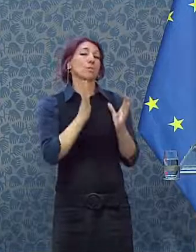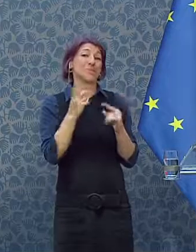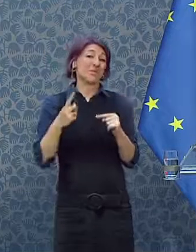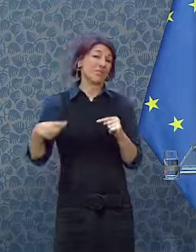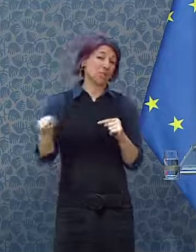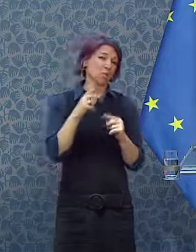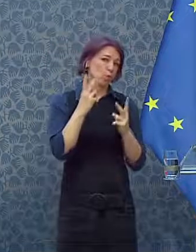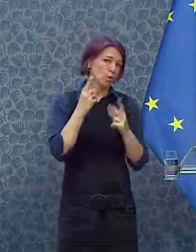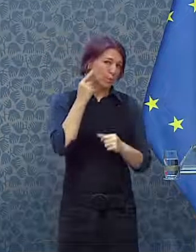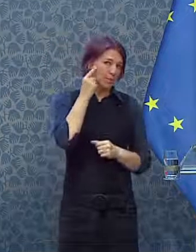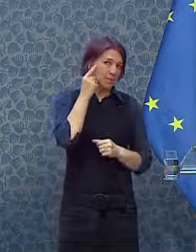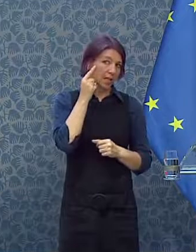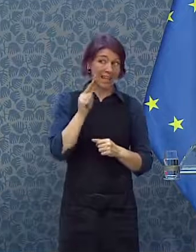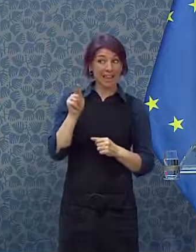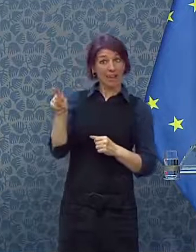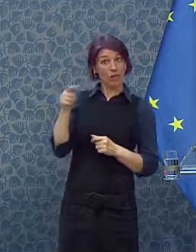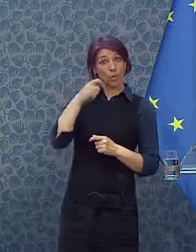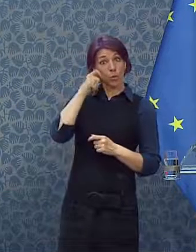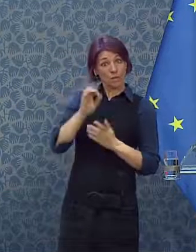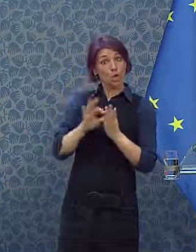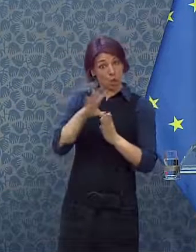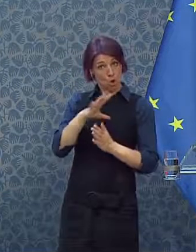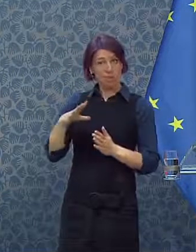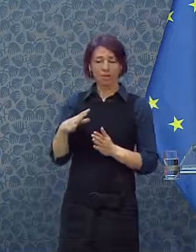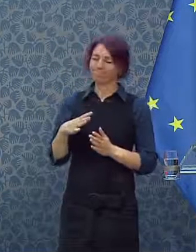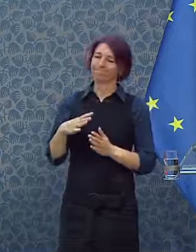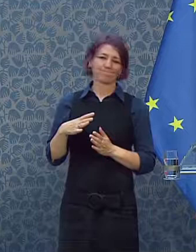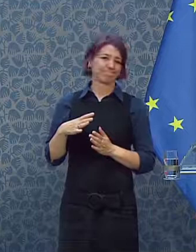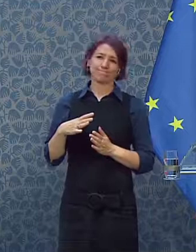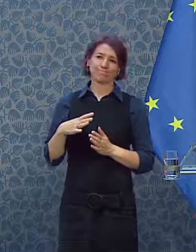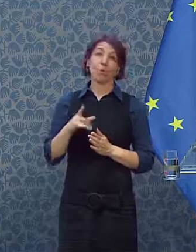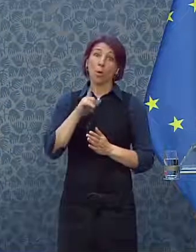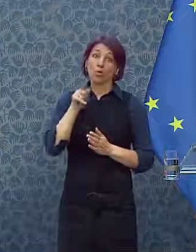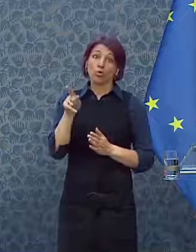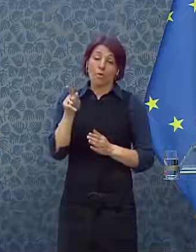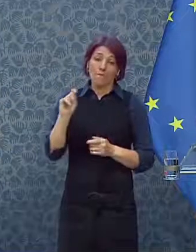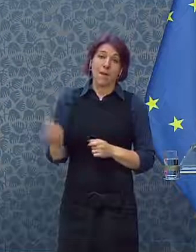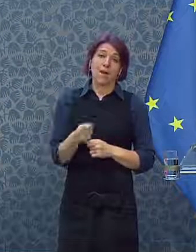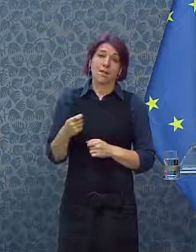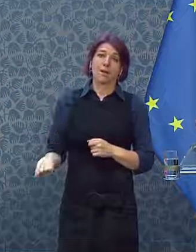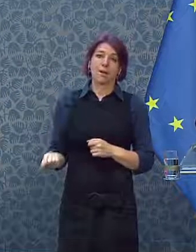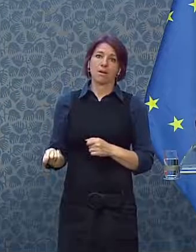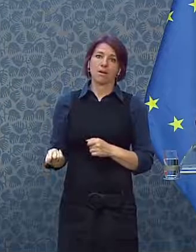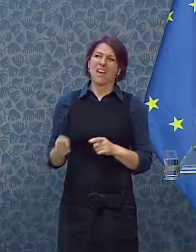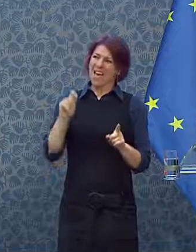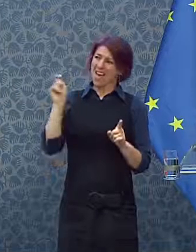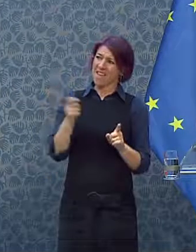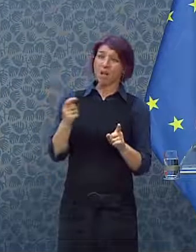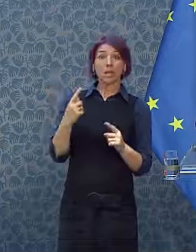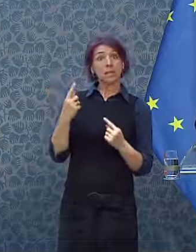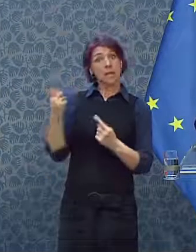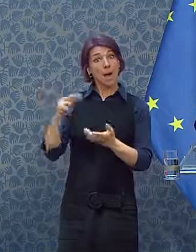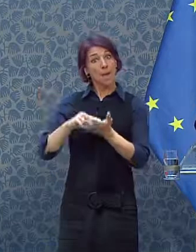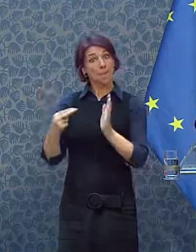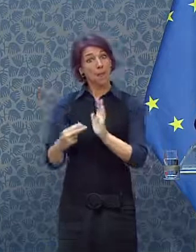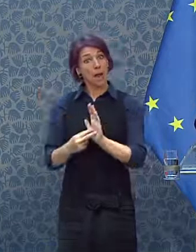to není normální situace. Je to země, která je ve válce, ve válce, kterou nespůsobila, kterou nechtěla,